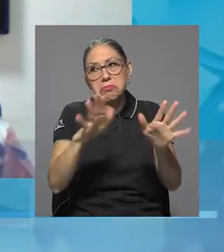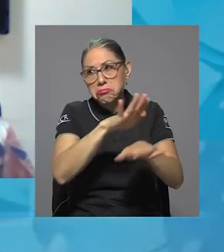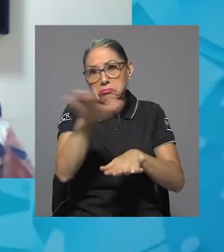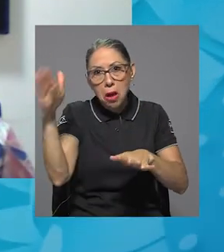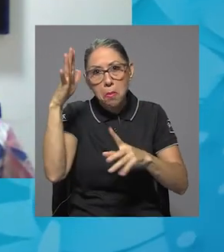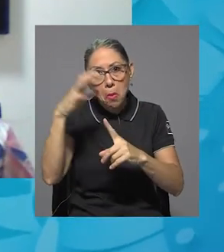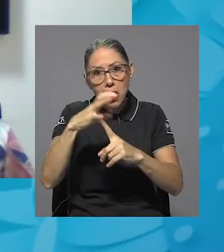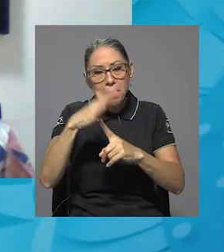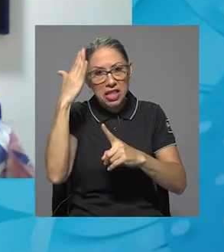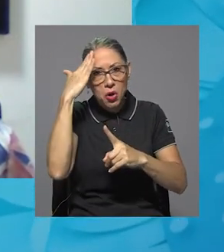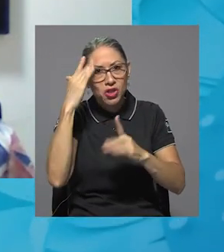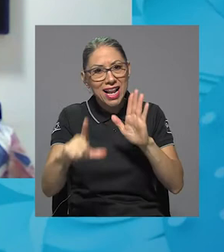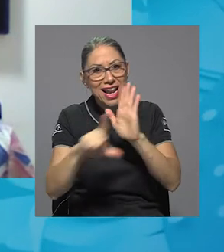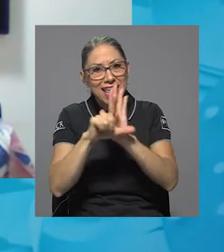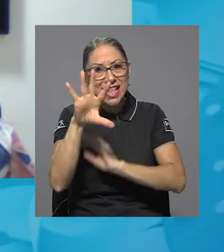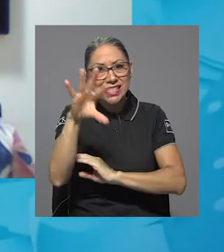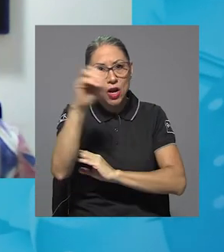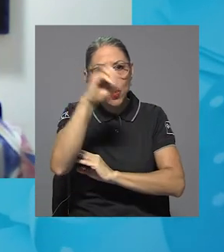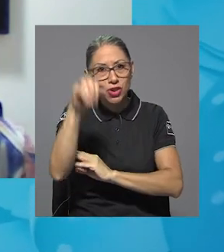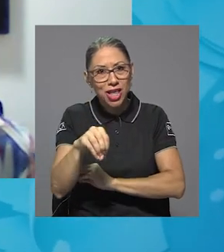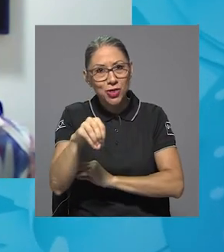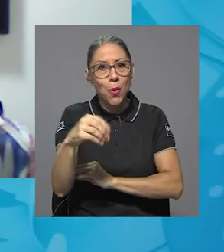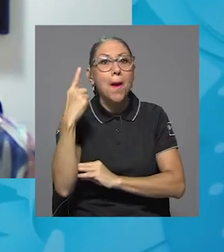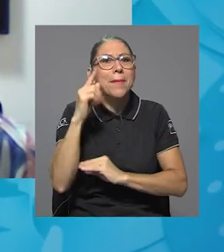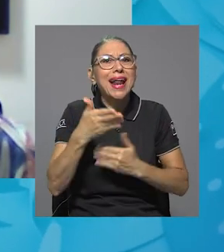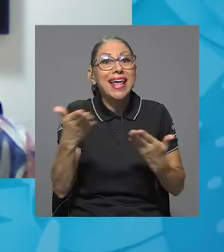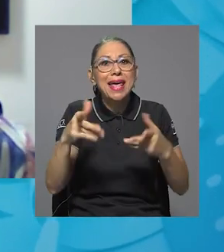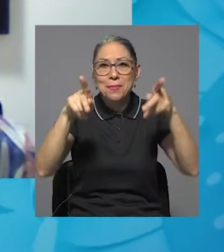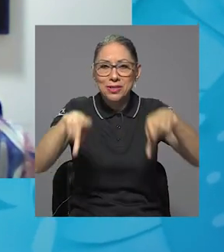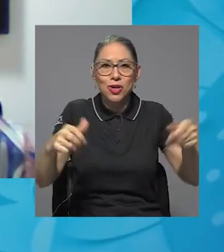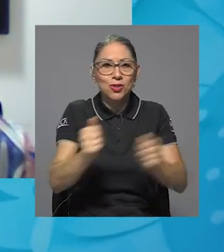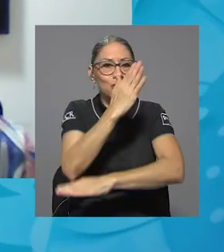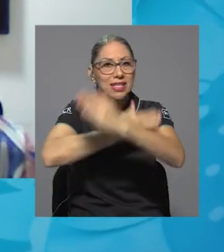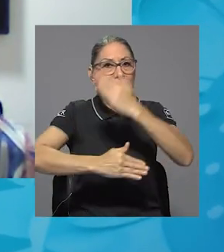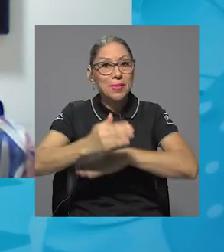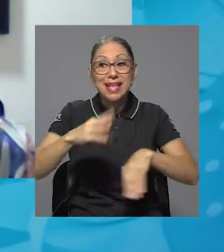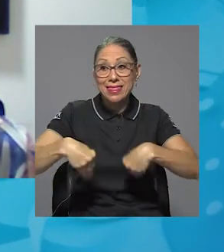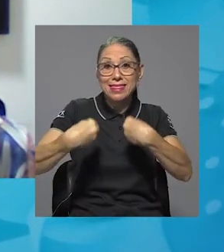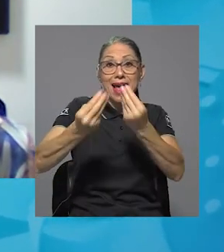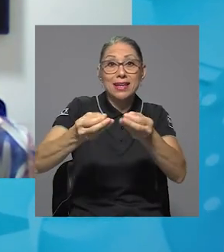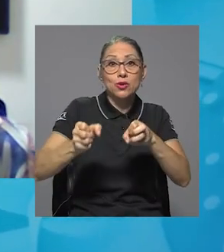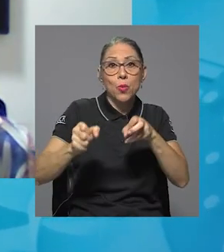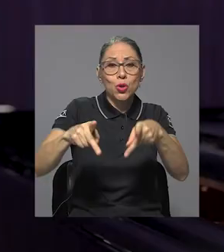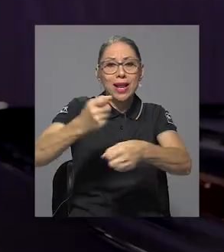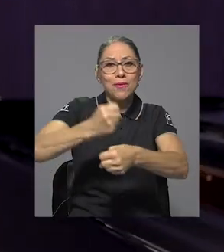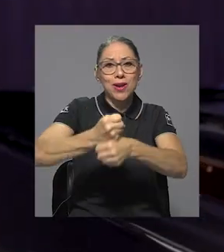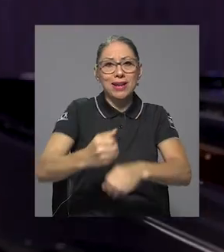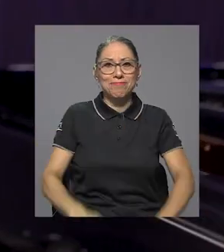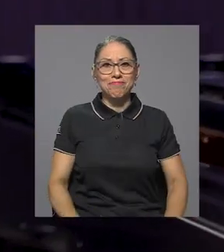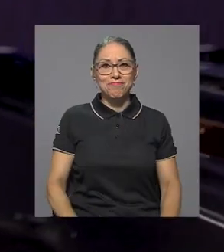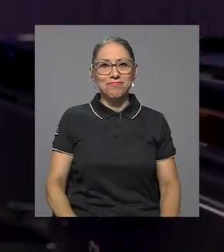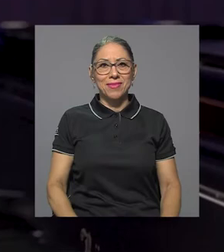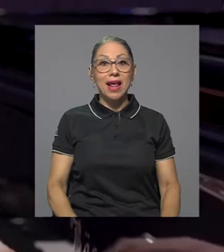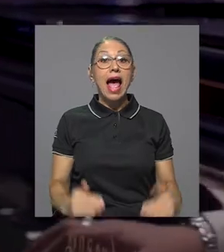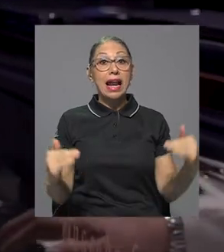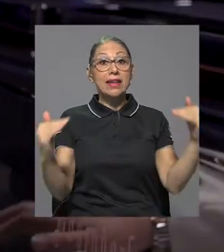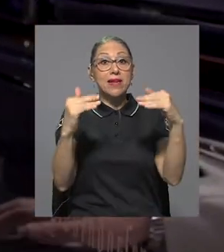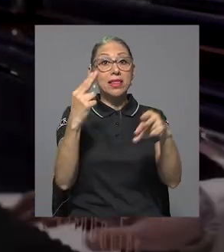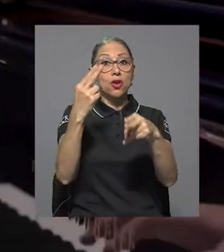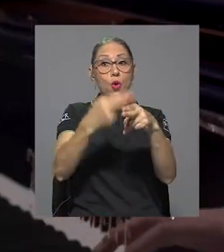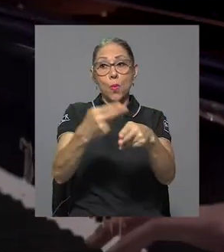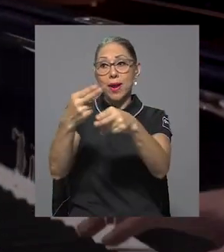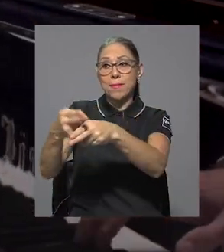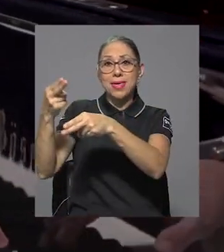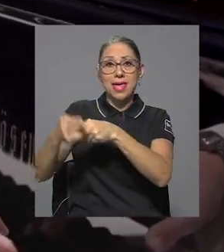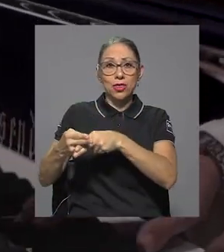para ir ubicando laboralmente a personas con discapacidad para darles un espacio laboral. A nivel de nombramientos,